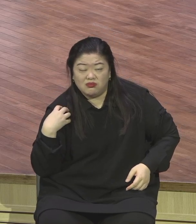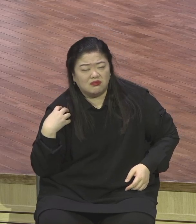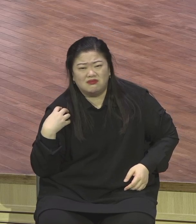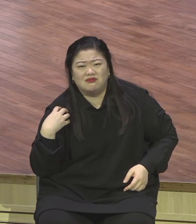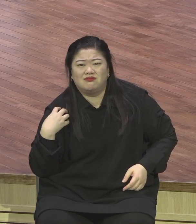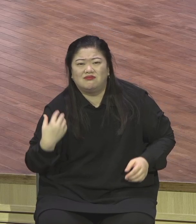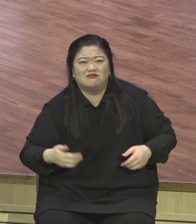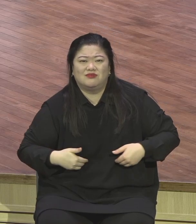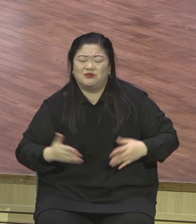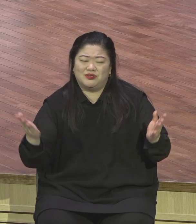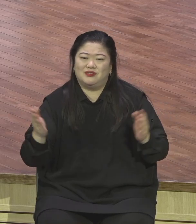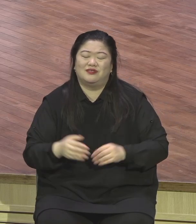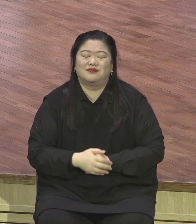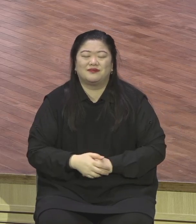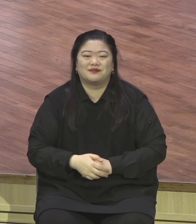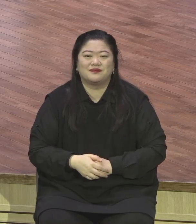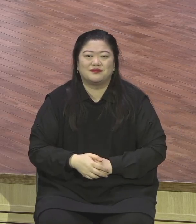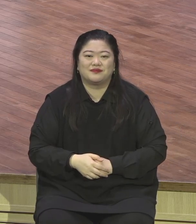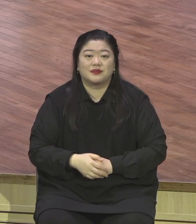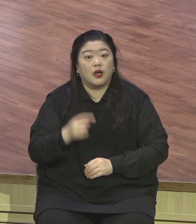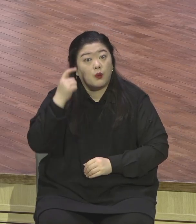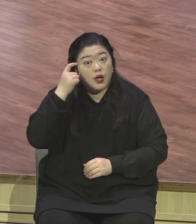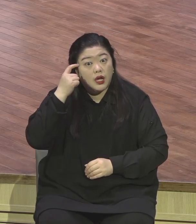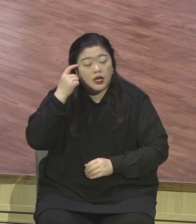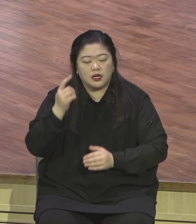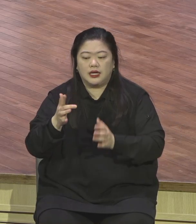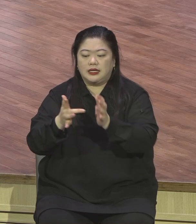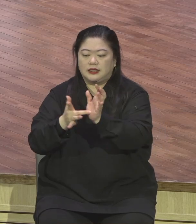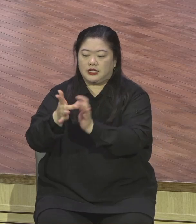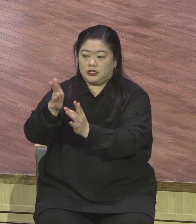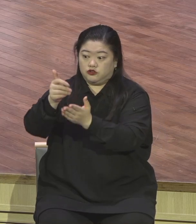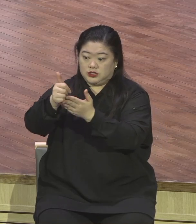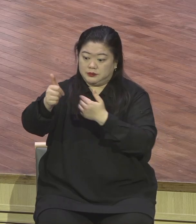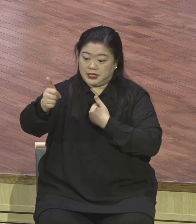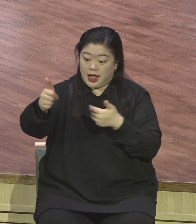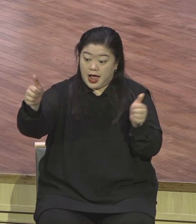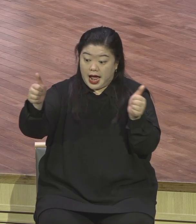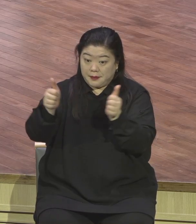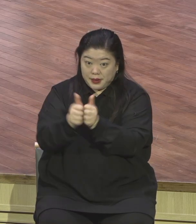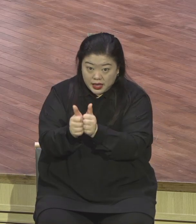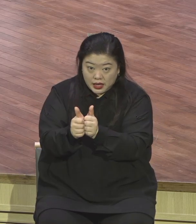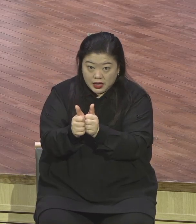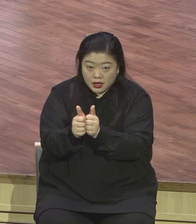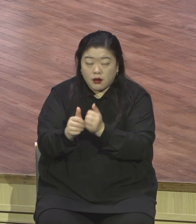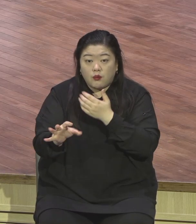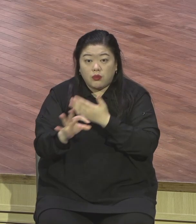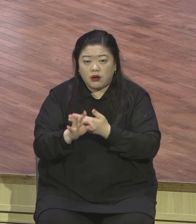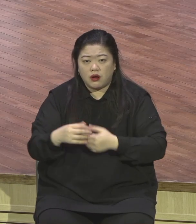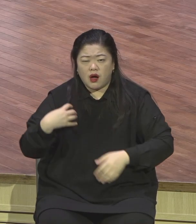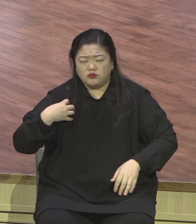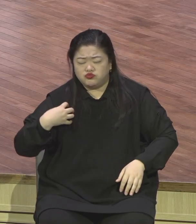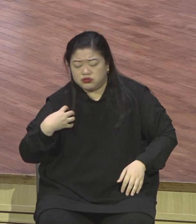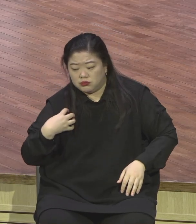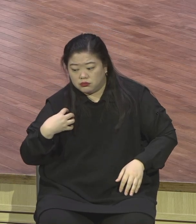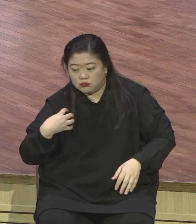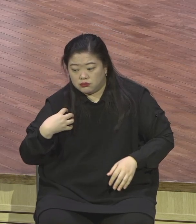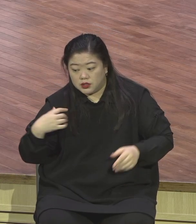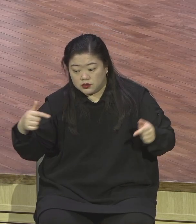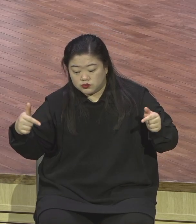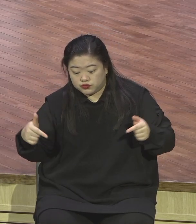오늘 말씀처럼 예수님과 함께 하는 삶을 살면 돼요. 예수님과 함께 다시 말하면 예배를 성공하고